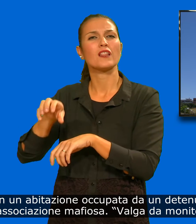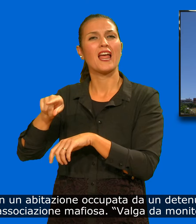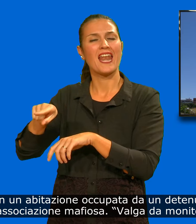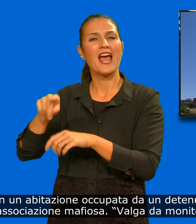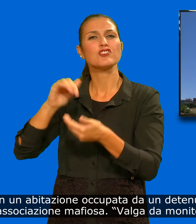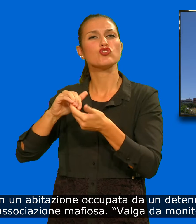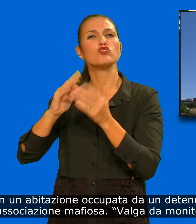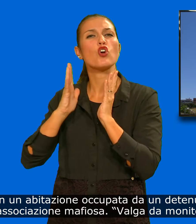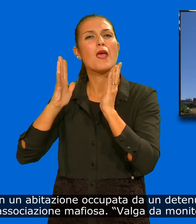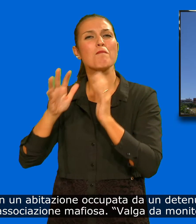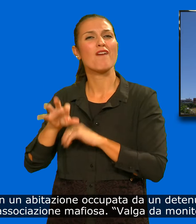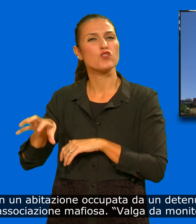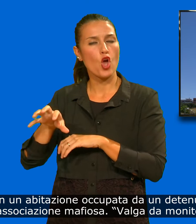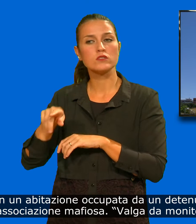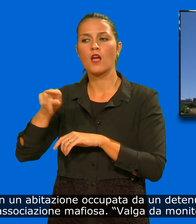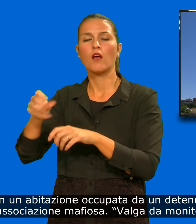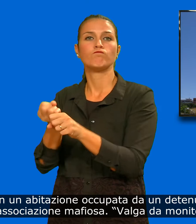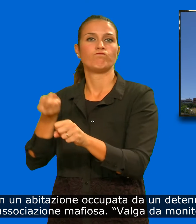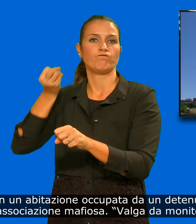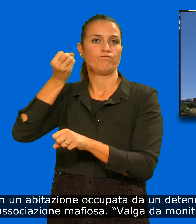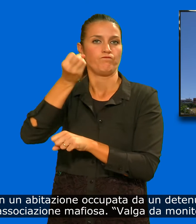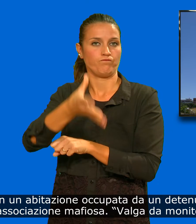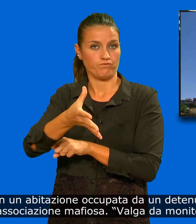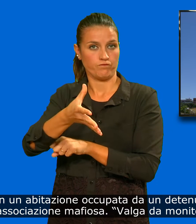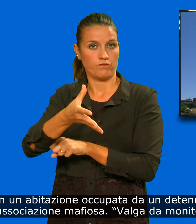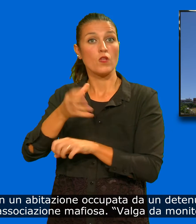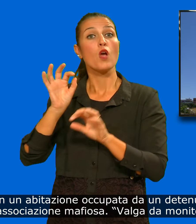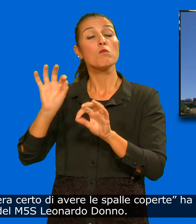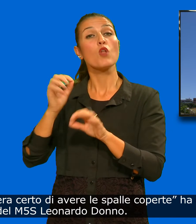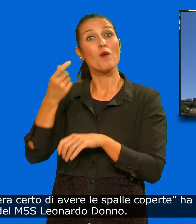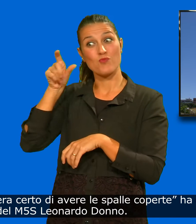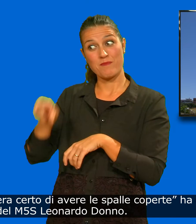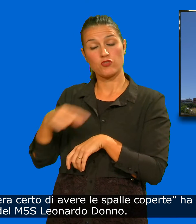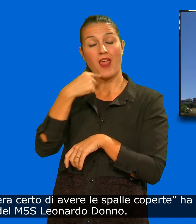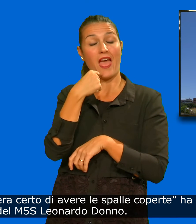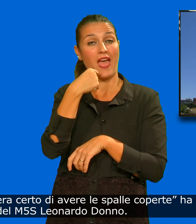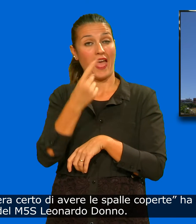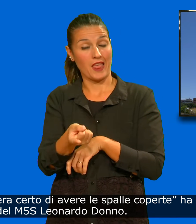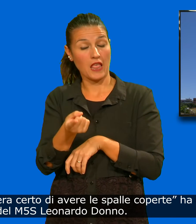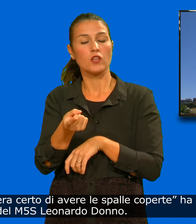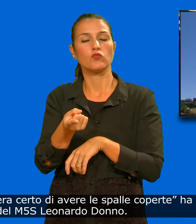mafiosa. Valga da monito per chi fino ad oggi era certo di avere le spalle coperte,